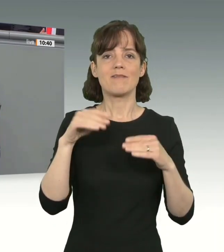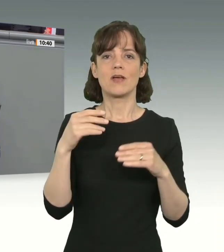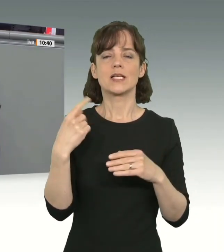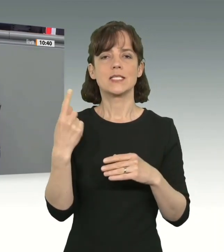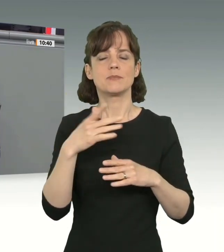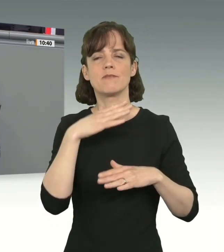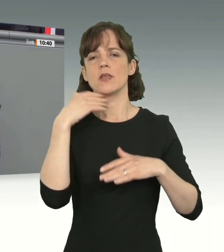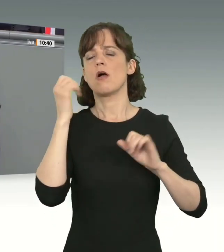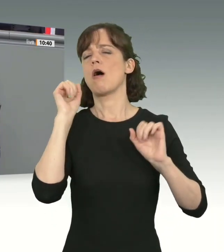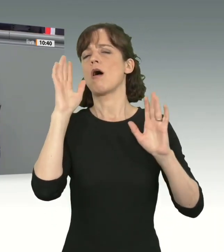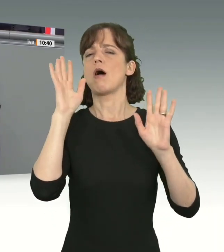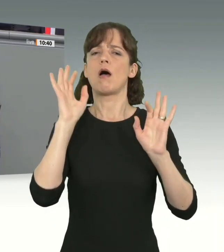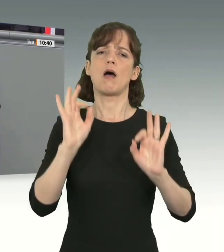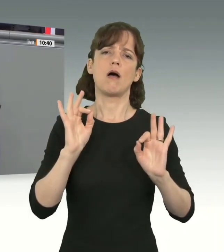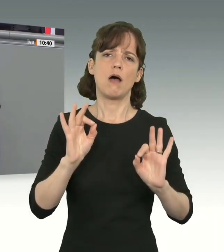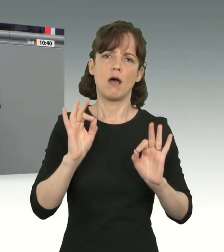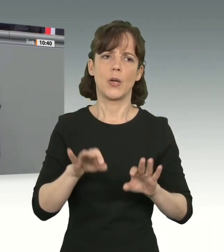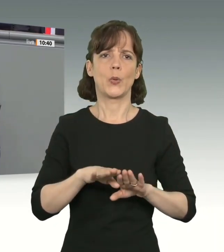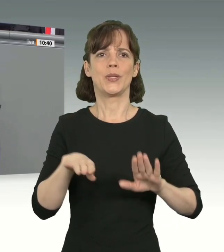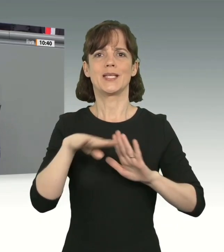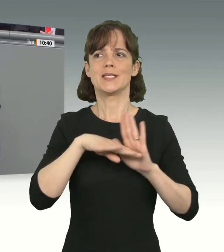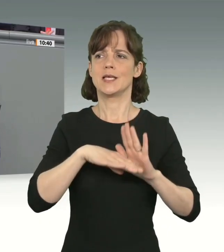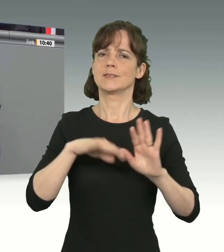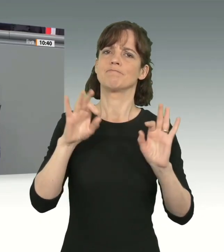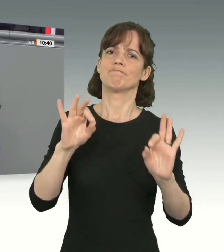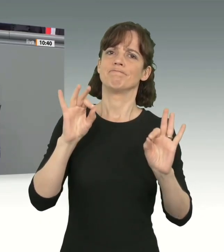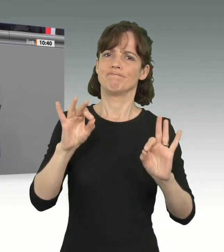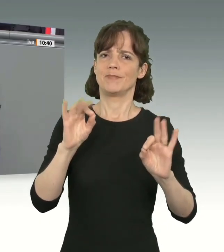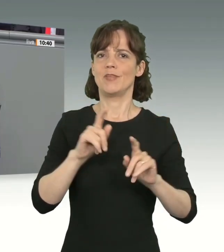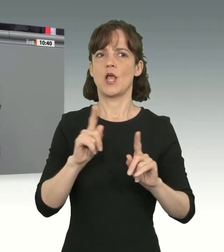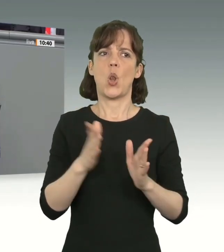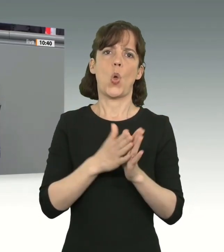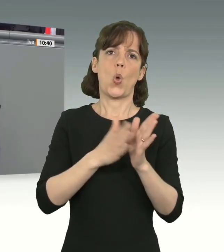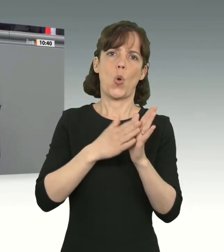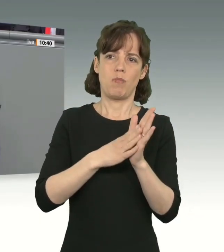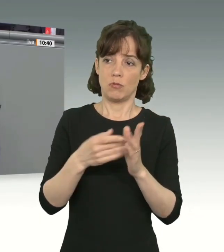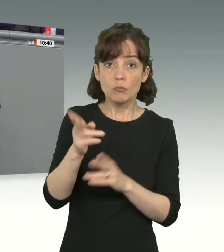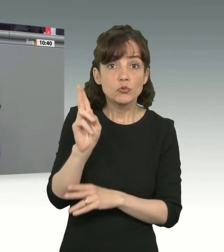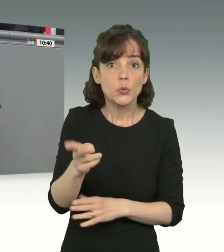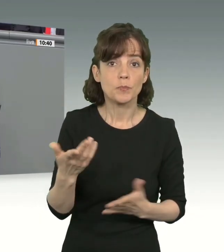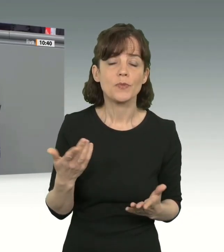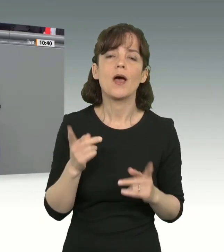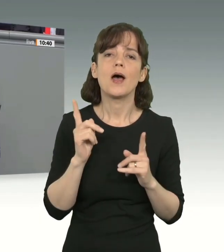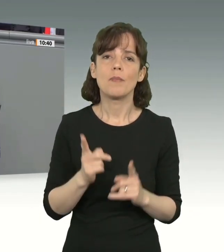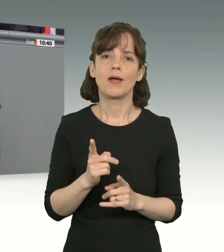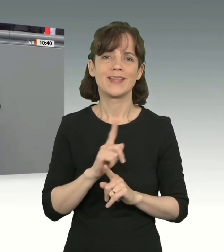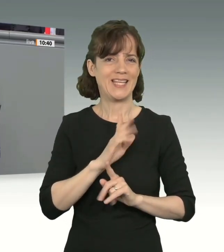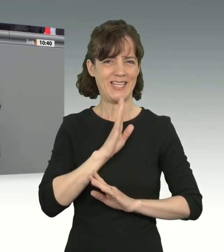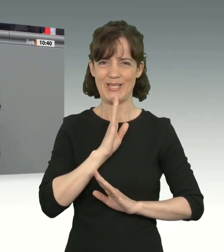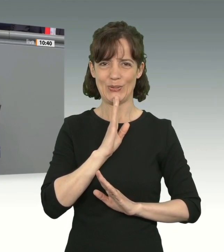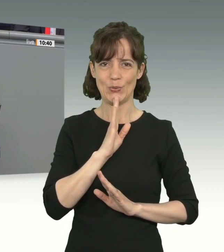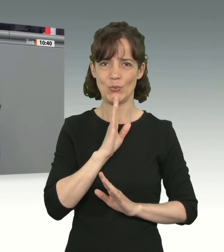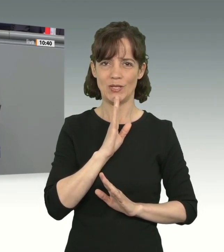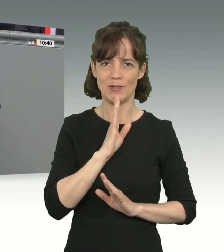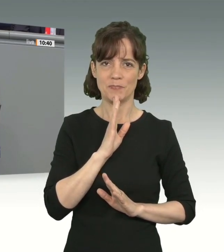in die Lobeshymnen auf unser Grundgesetz ein. Und das zu Recht. Aber es reicht eben nicht, das